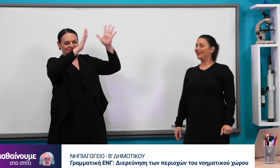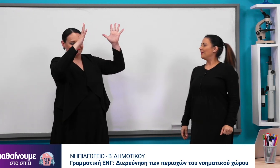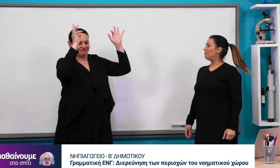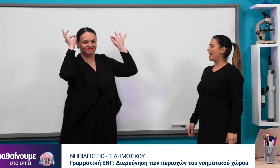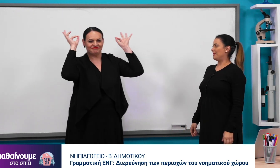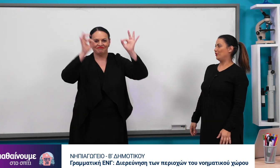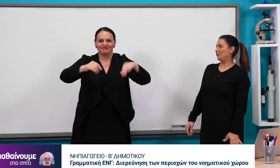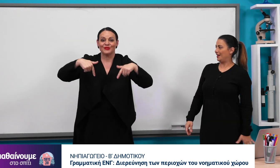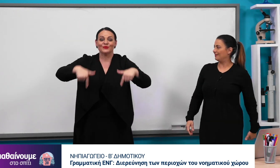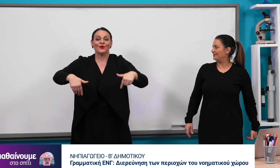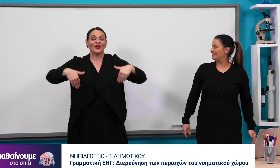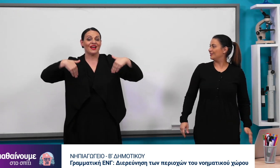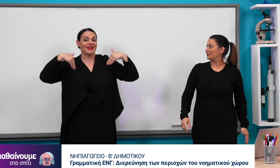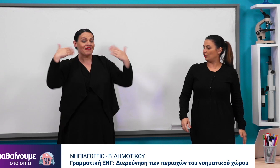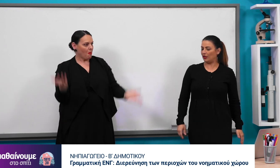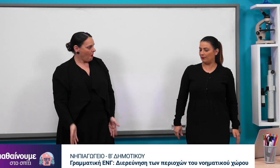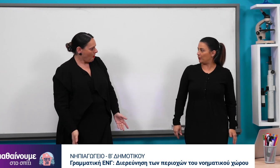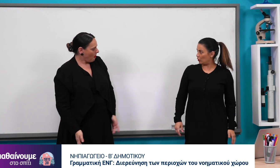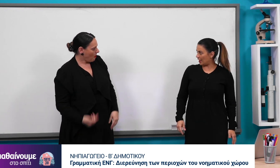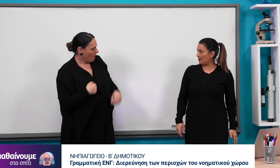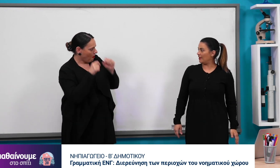Πάρα πολύ ωραία. Τώρα προχωράμε.